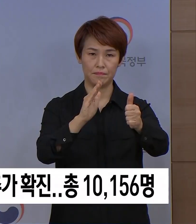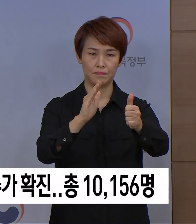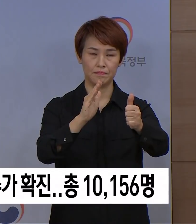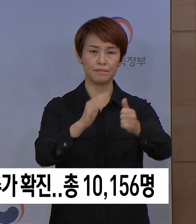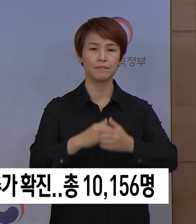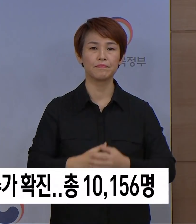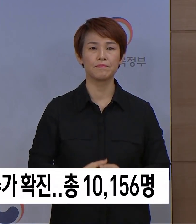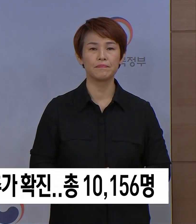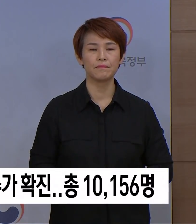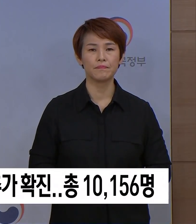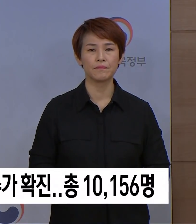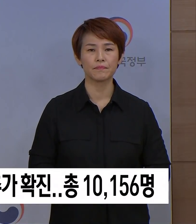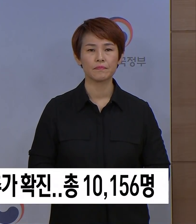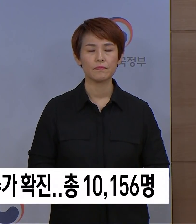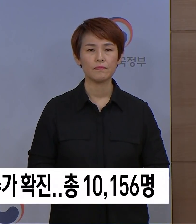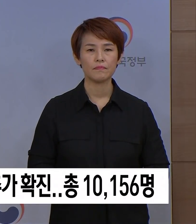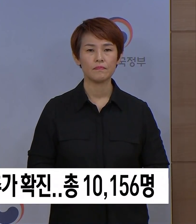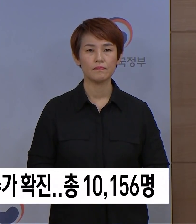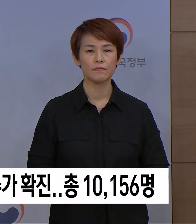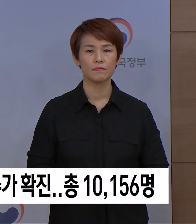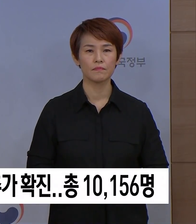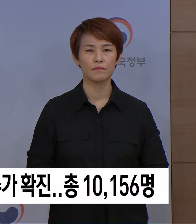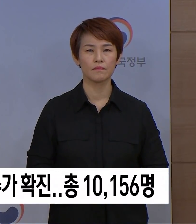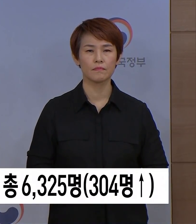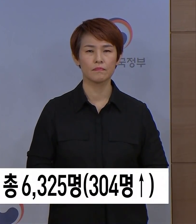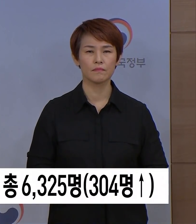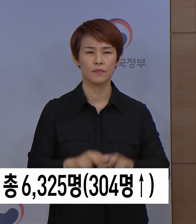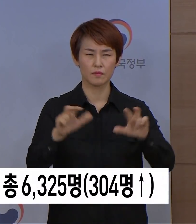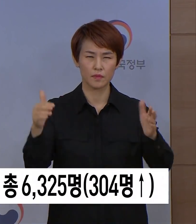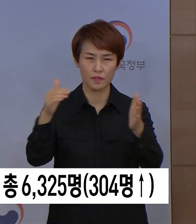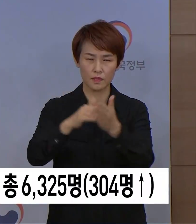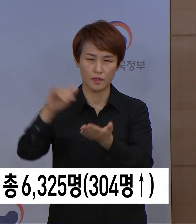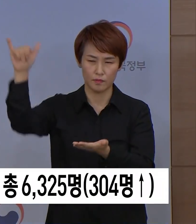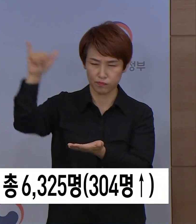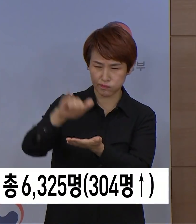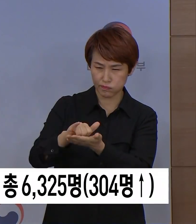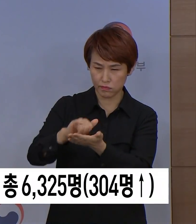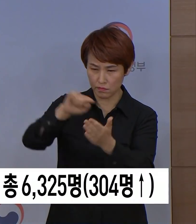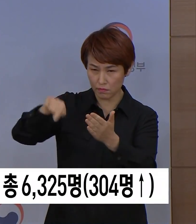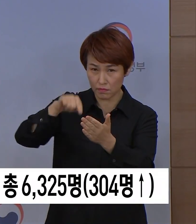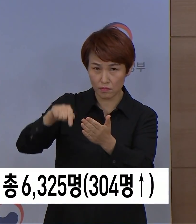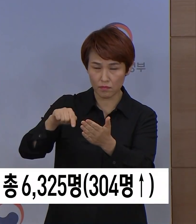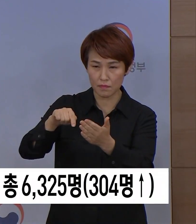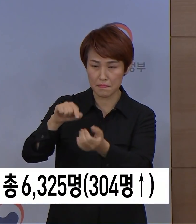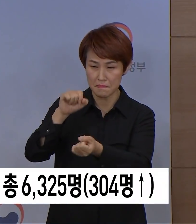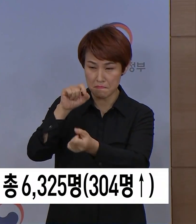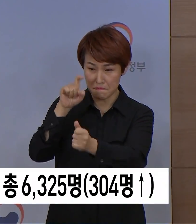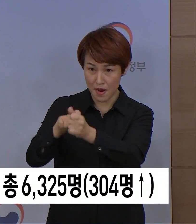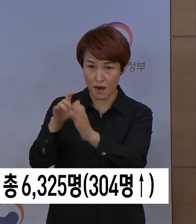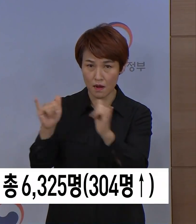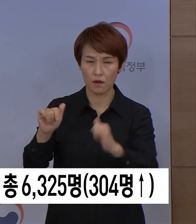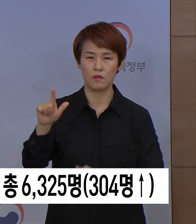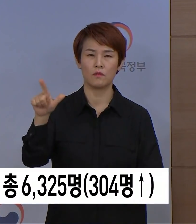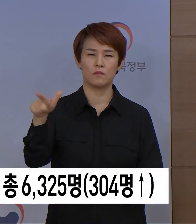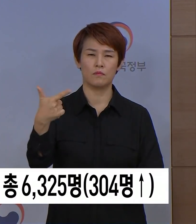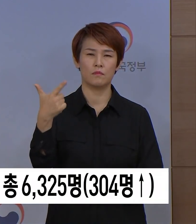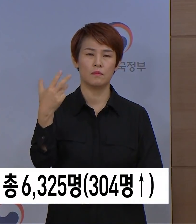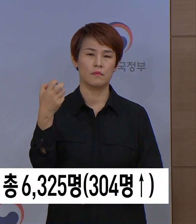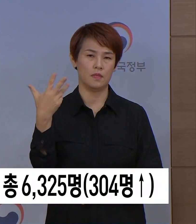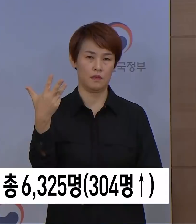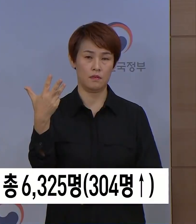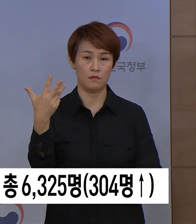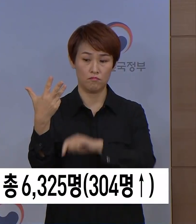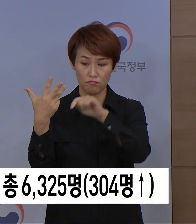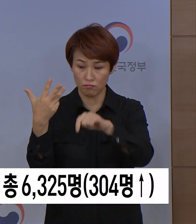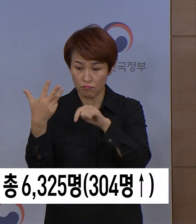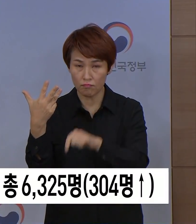해제되었습니다. 그동안 입국자 중 확진 환자는 688명이며 이